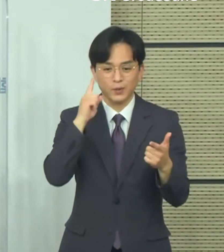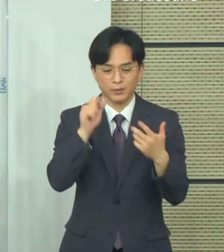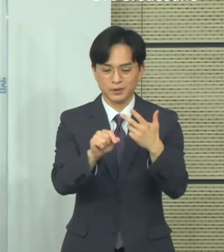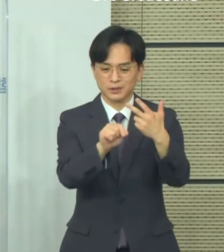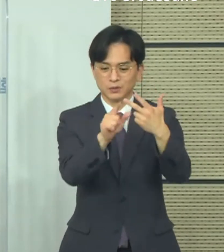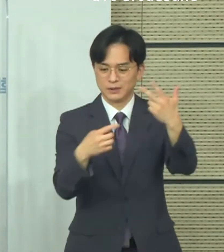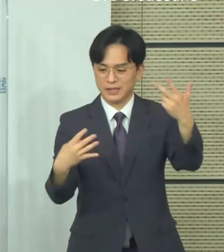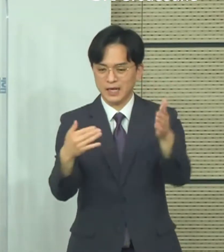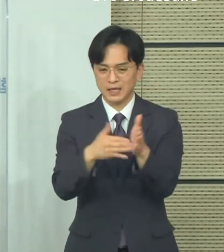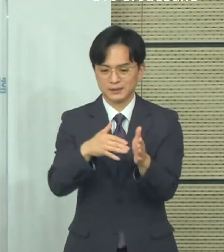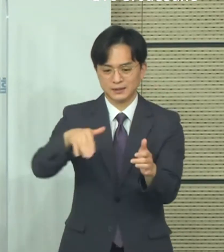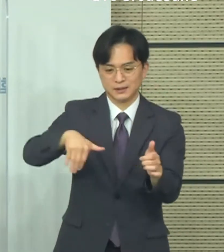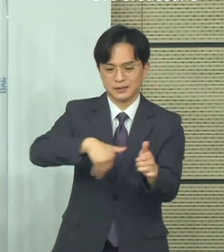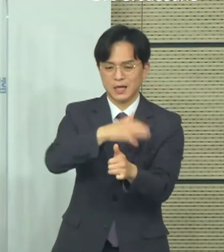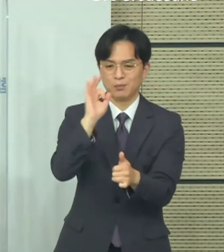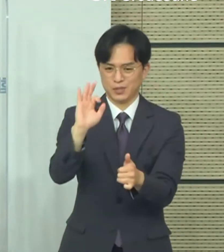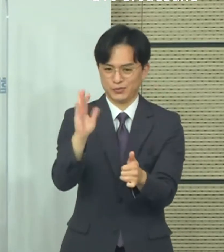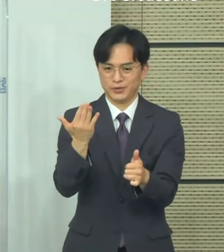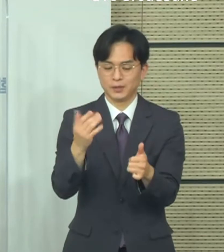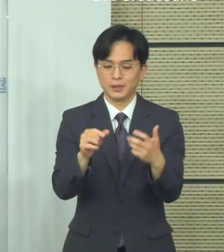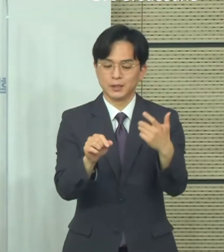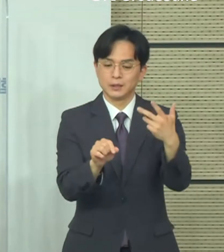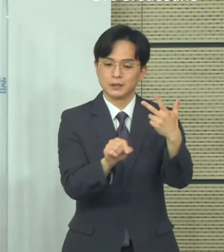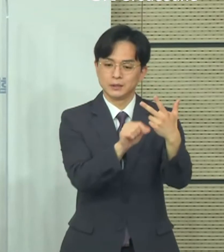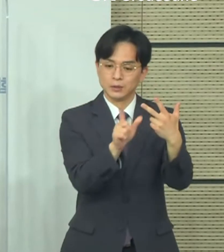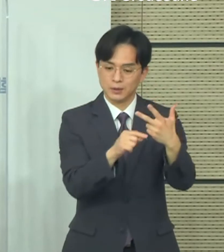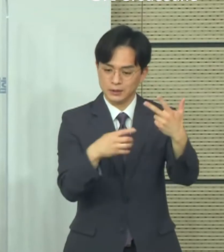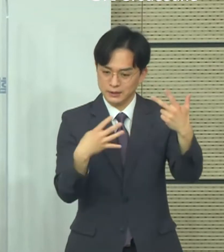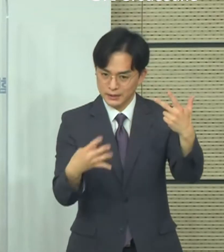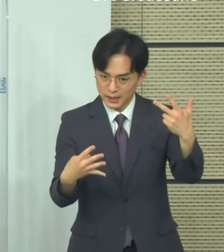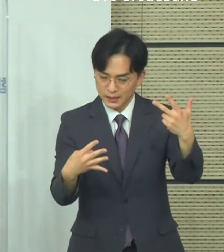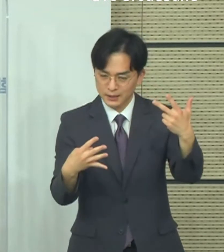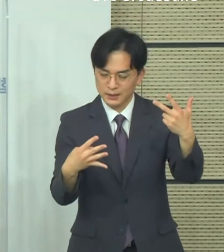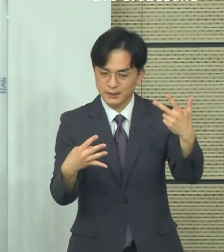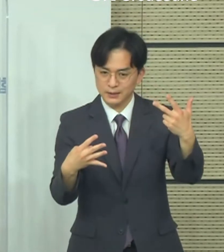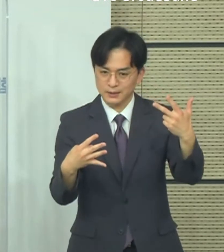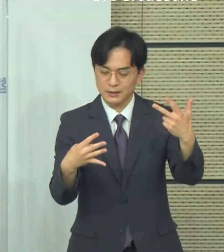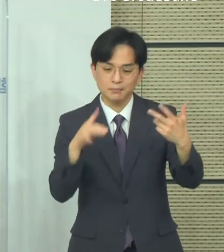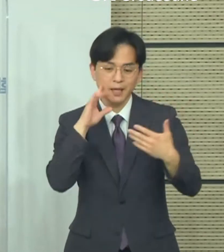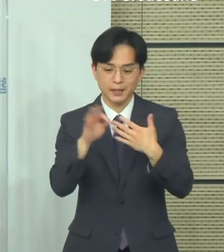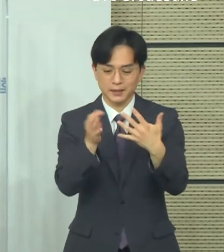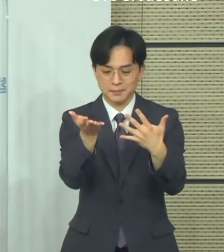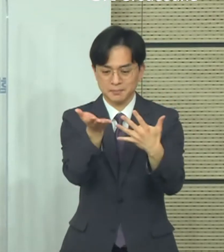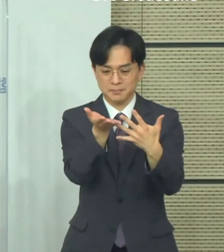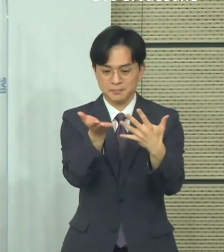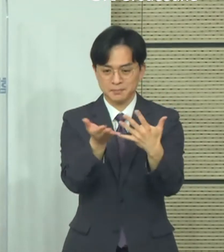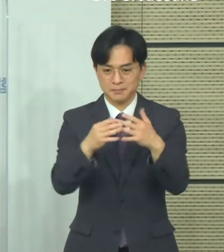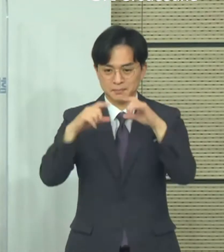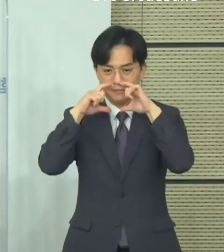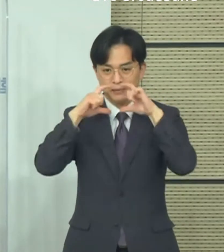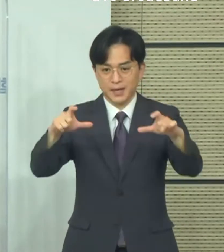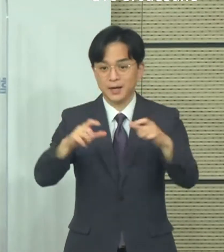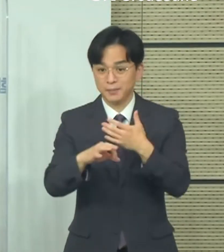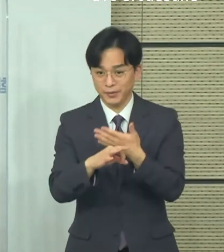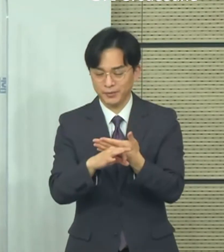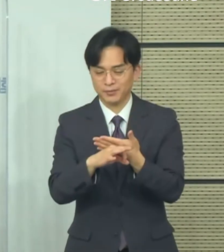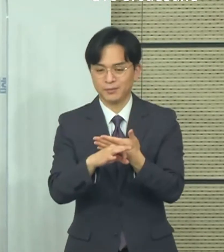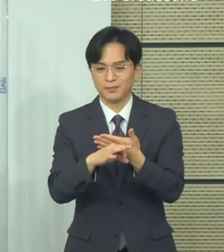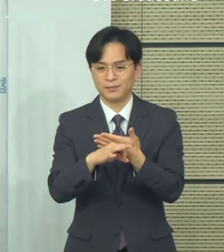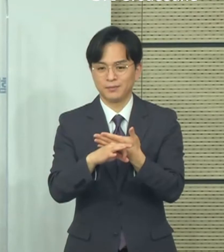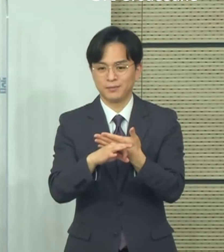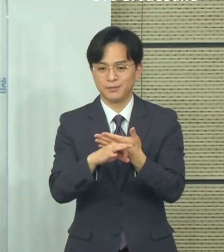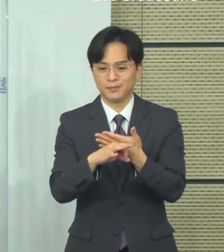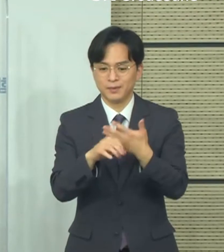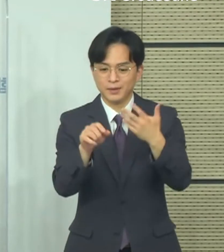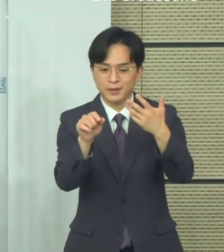여지도 좀 있는 부분이고 7월 4일날 적용을 한다 하더라도 당시에 적용 직전에 유행사항들을